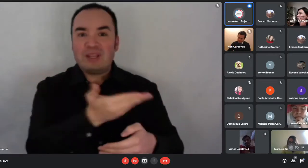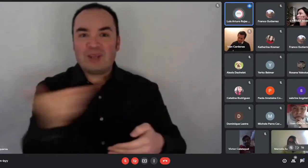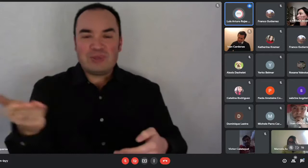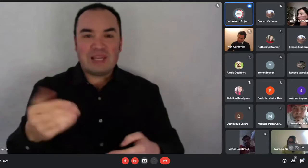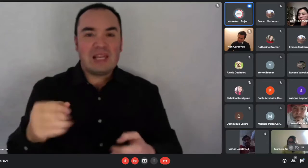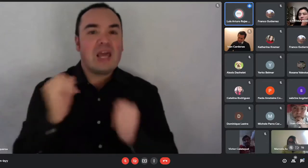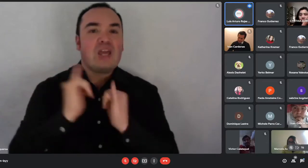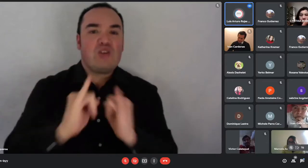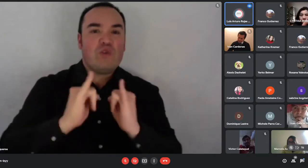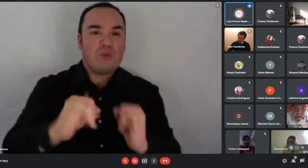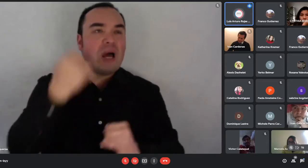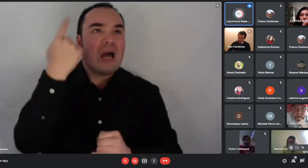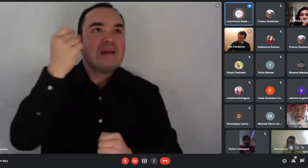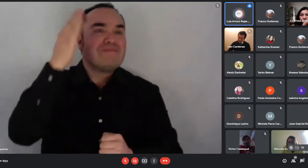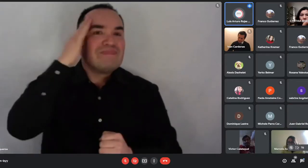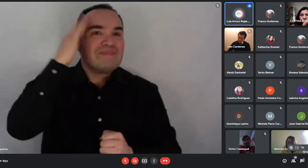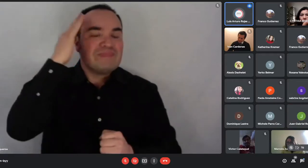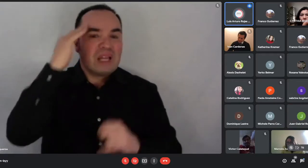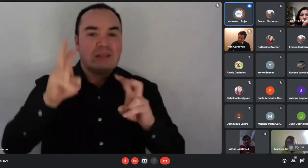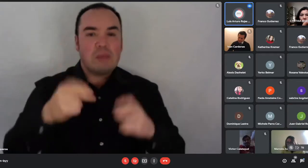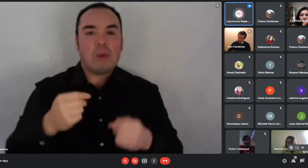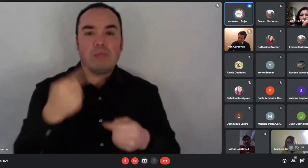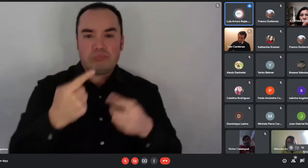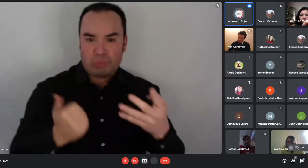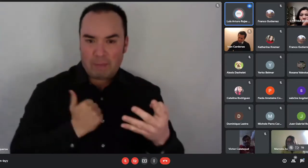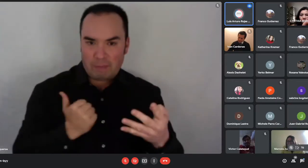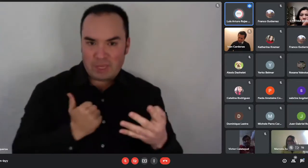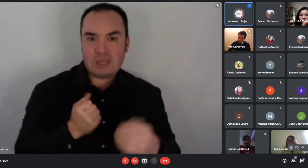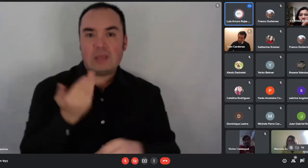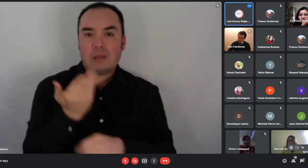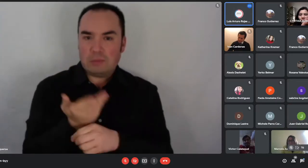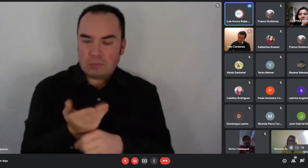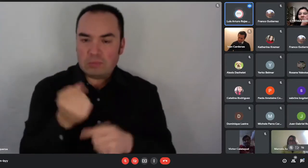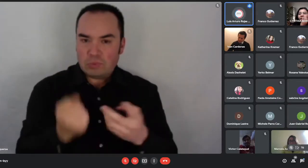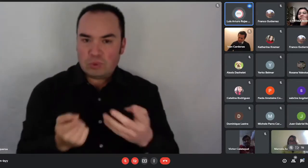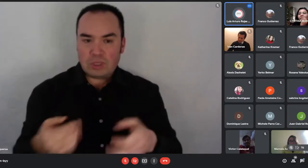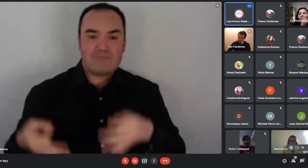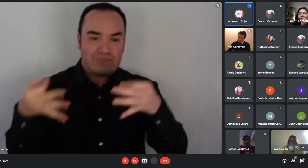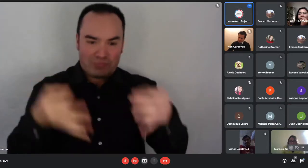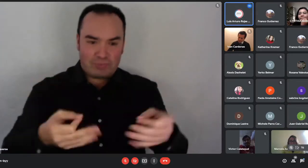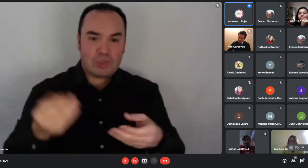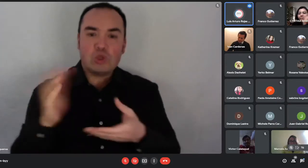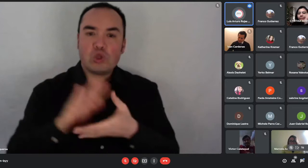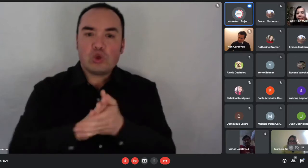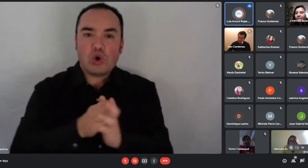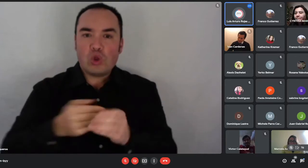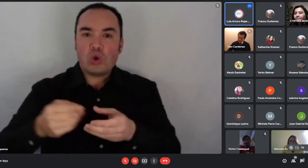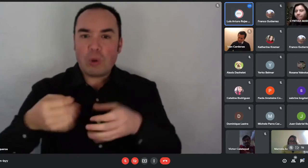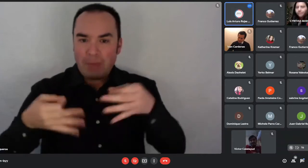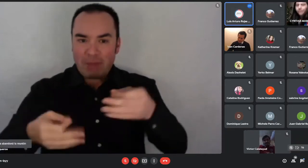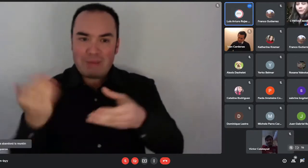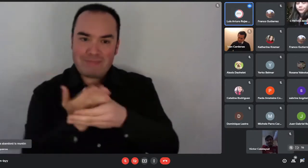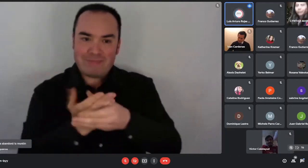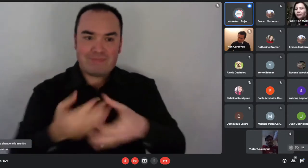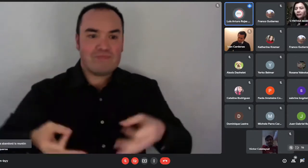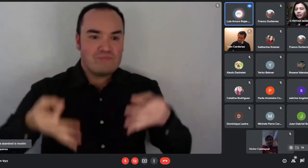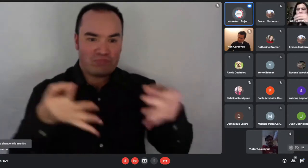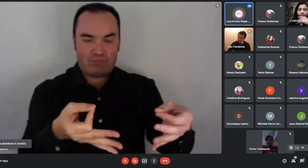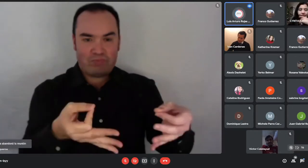los interesantes que deben presentar para postular. Por lo tanto, en las postulaciones anteriores dentro de la pandemia se han realizado